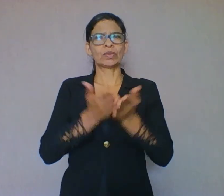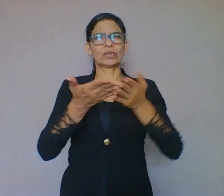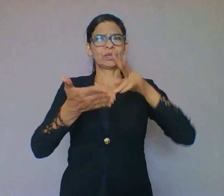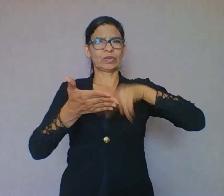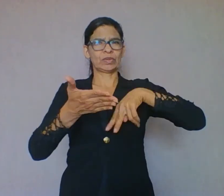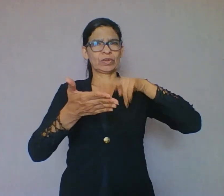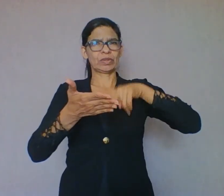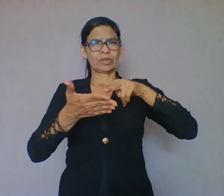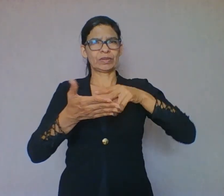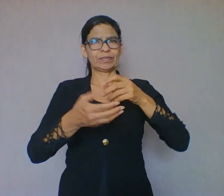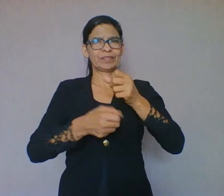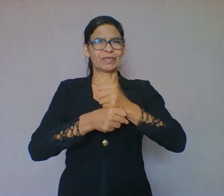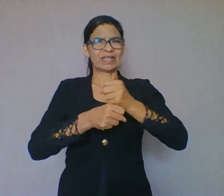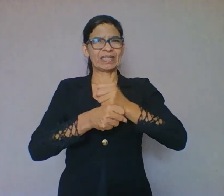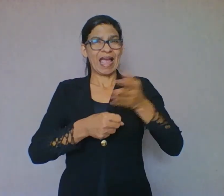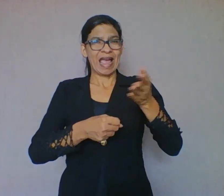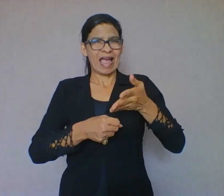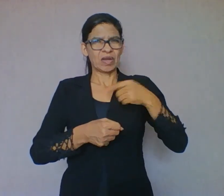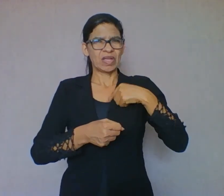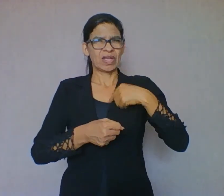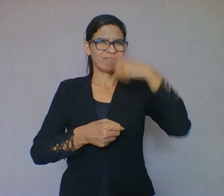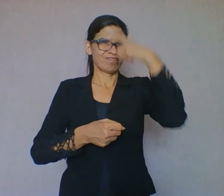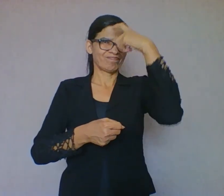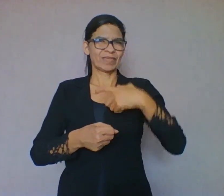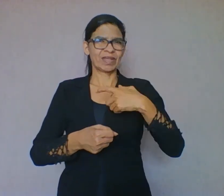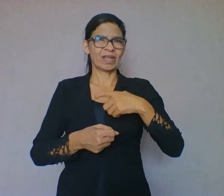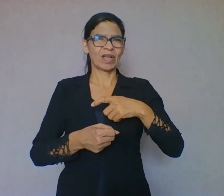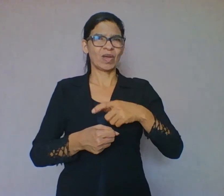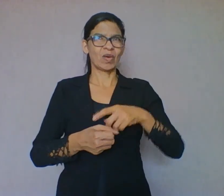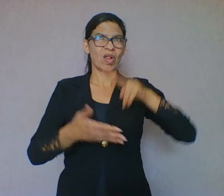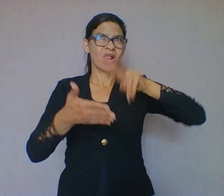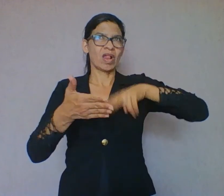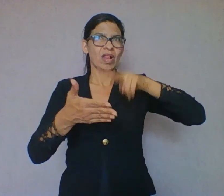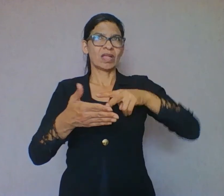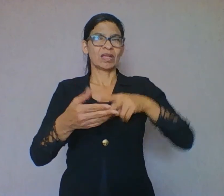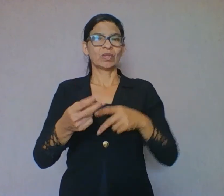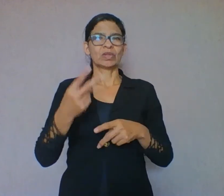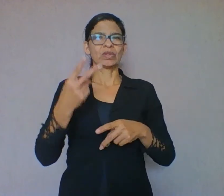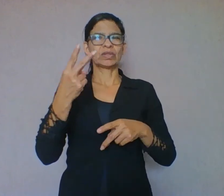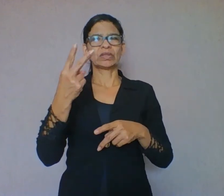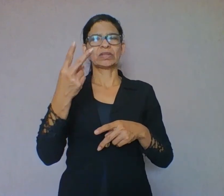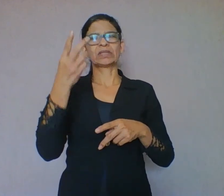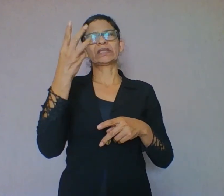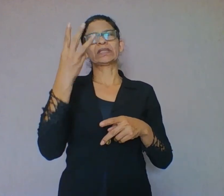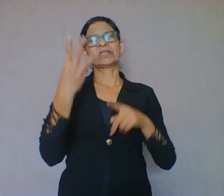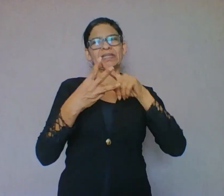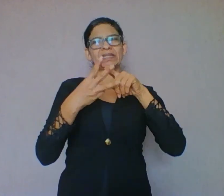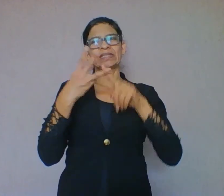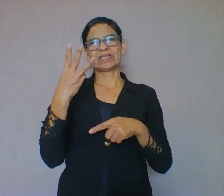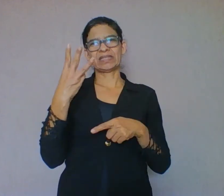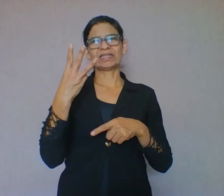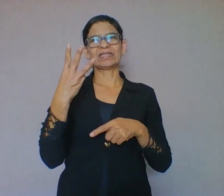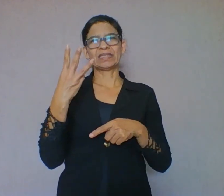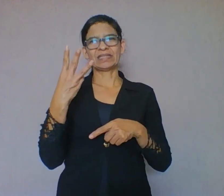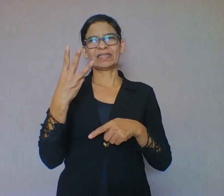outro livro literário. Pouquíssimo, muito pouco. Mas nós estamos ainda no primeiro trimestre. Mas voltemos à nossa prática.